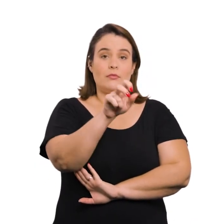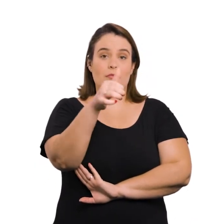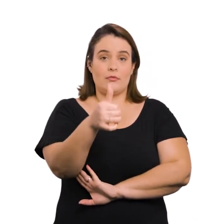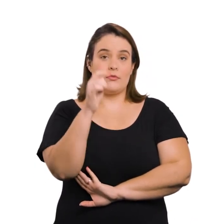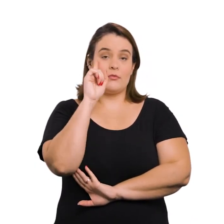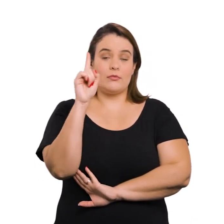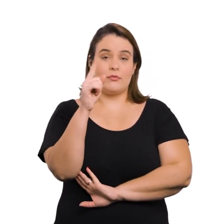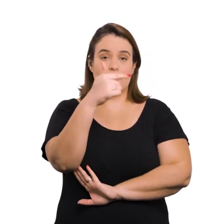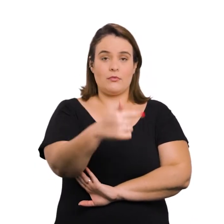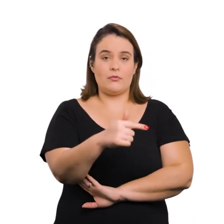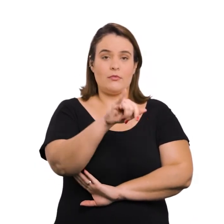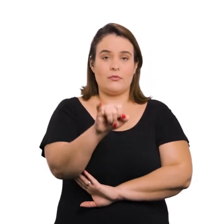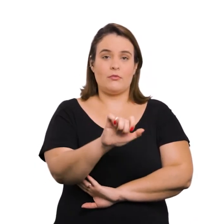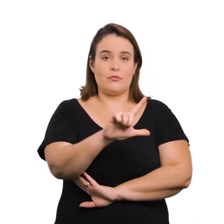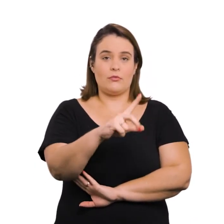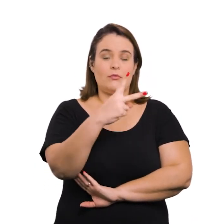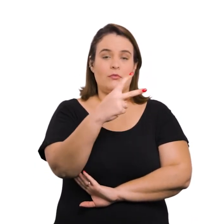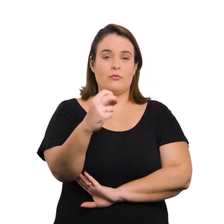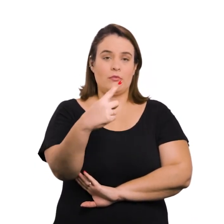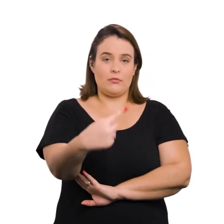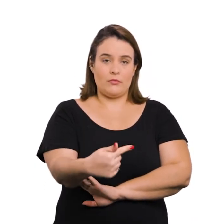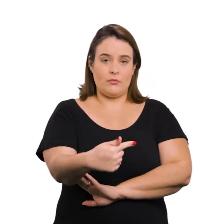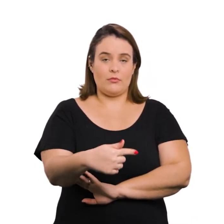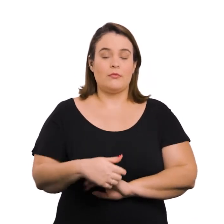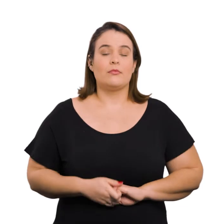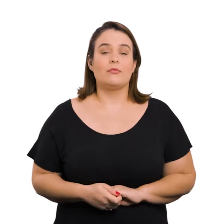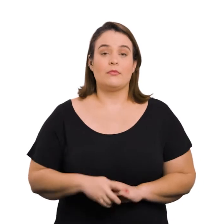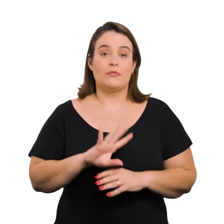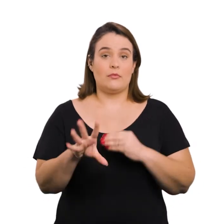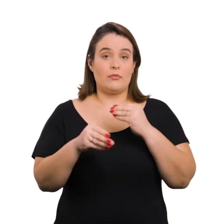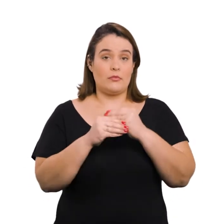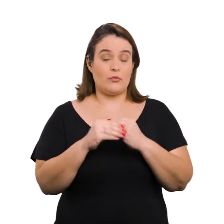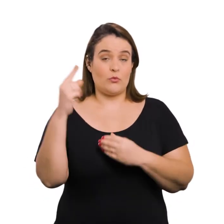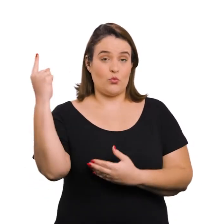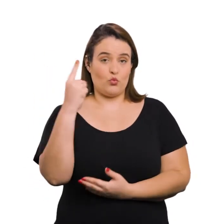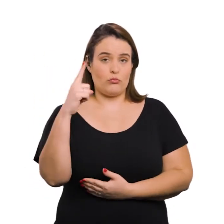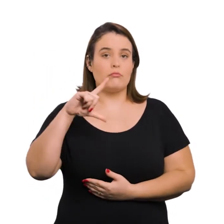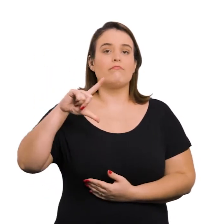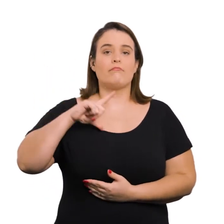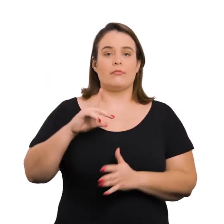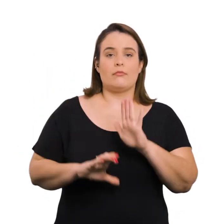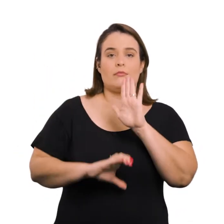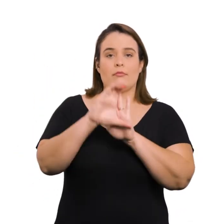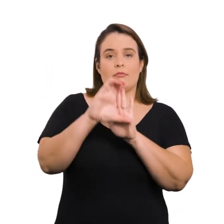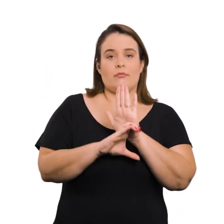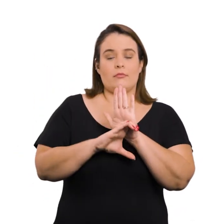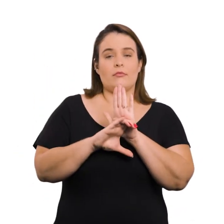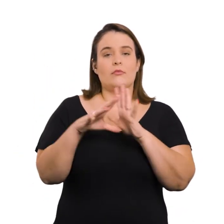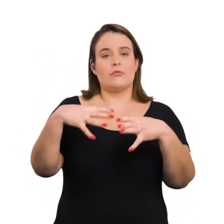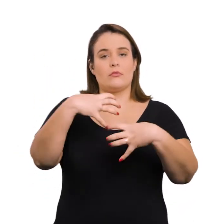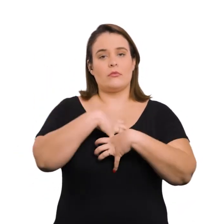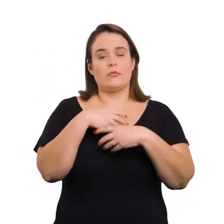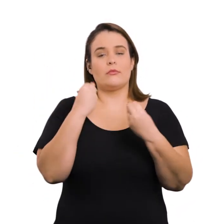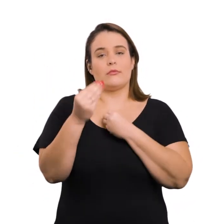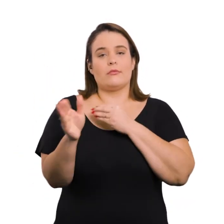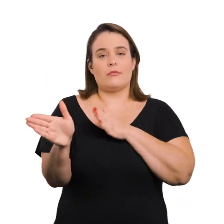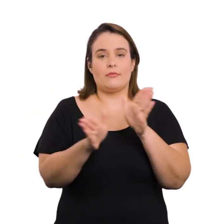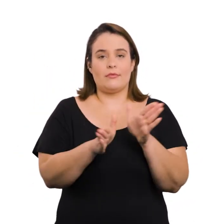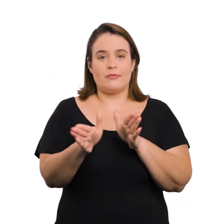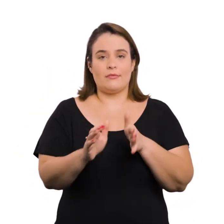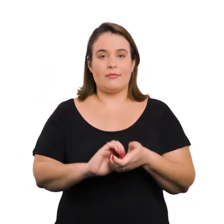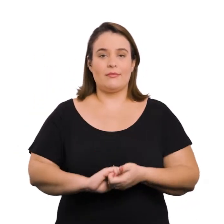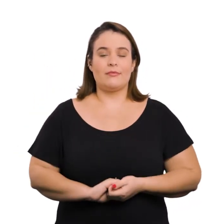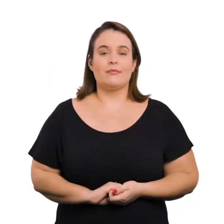.776, de 7 de julho de 2017. O anexo 1 deste decreto possui o capítulo